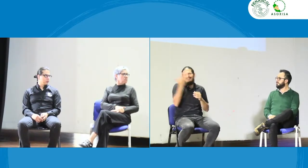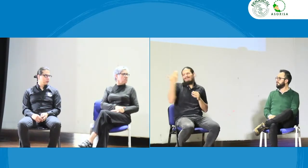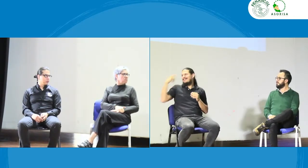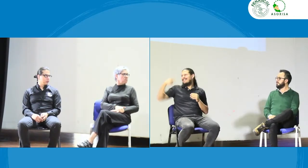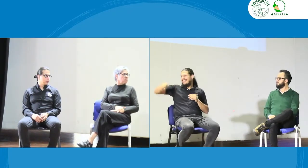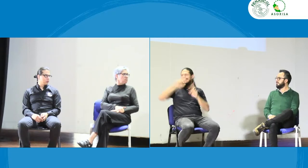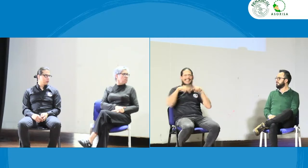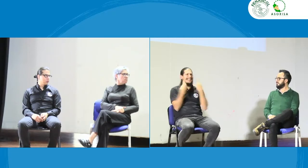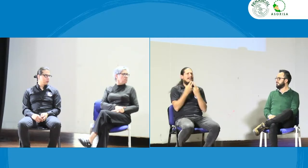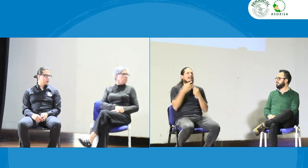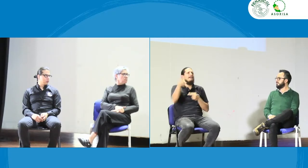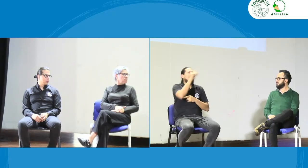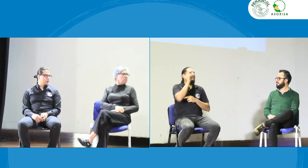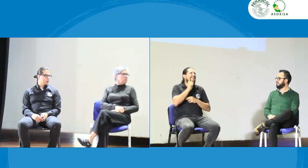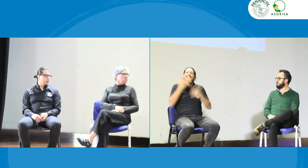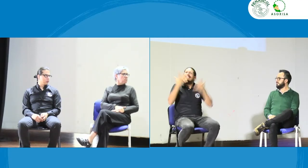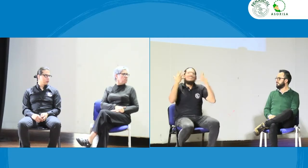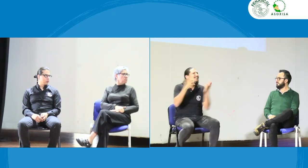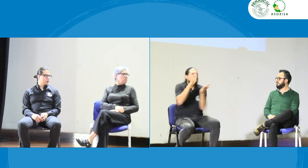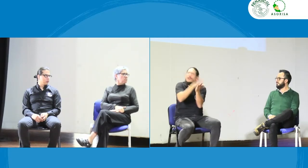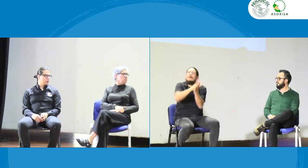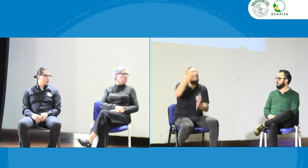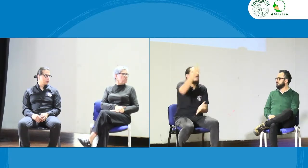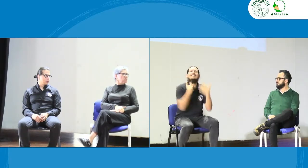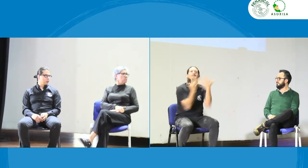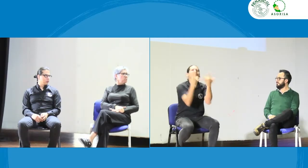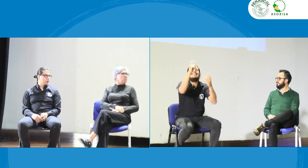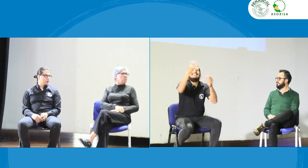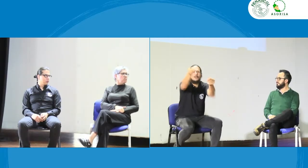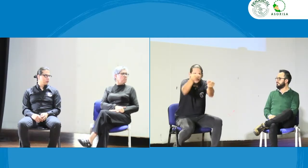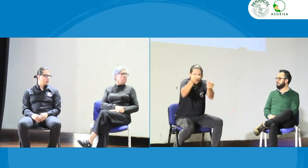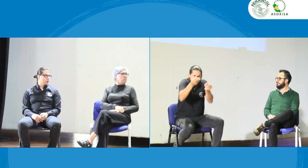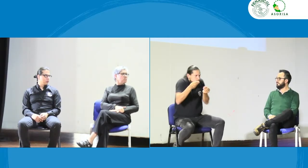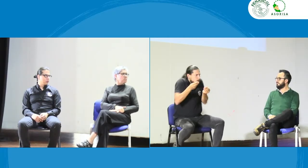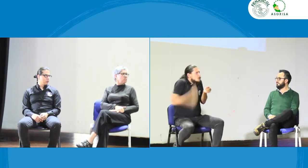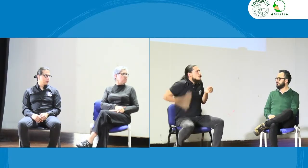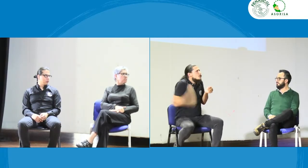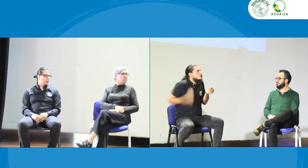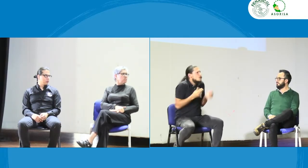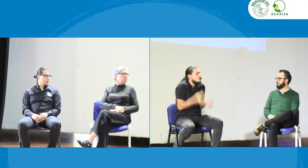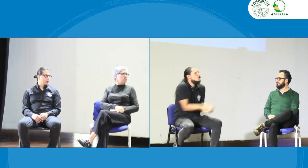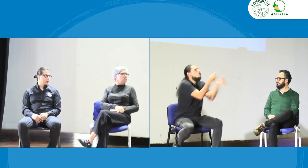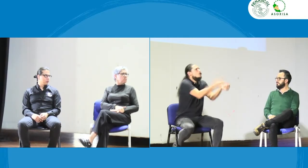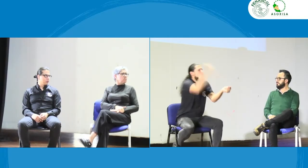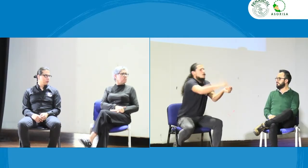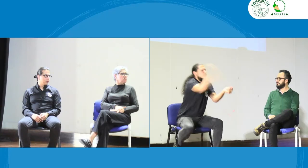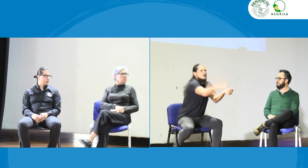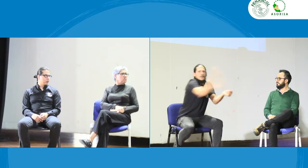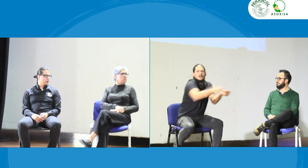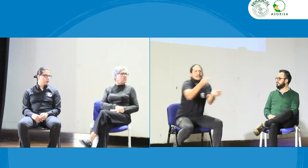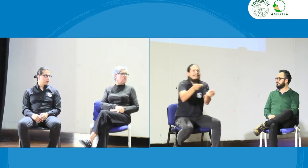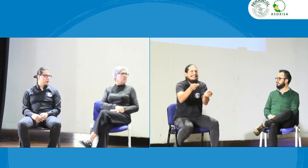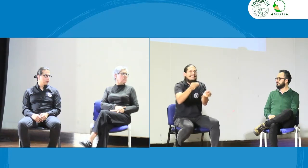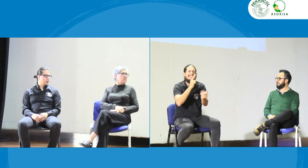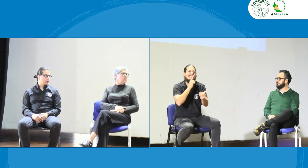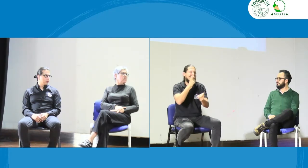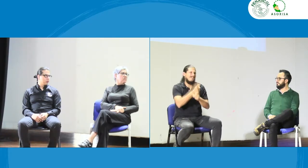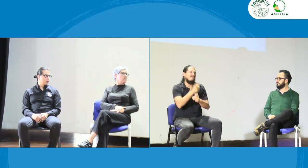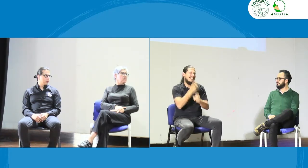aportes que se tengan desde los agentes externos hay comunidad la comunidad sorda dice no necesito uno solo y a través de este vamos a regirnos